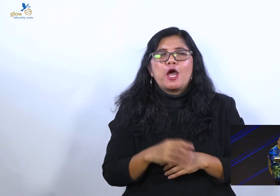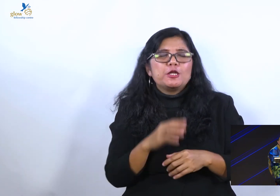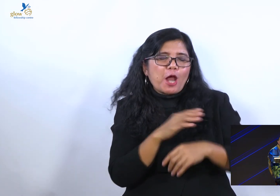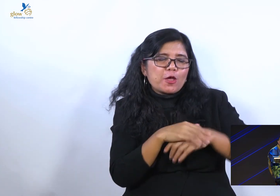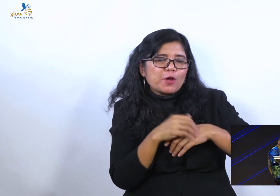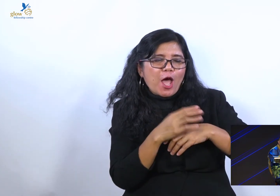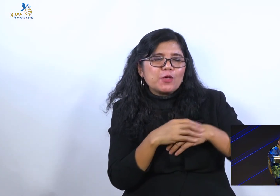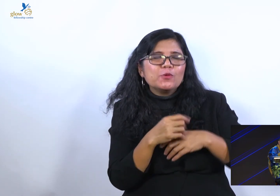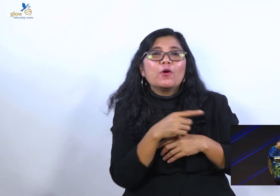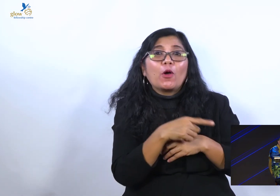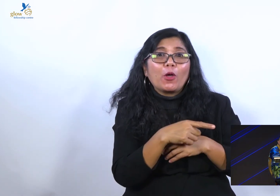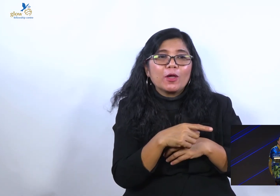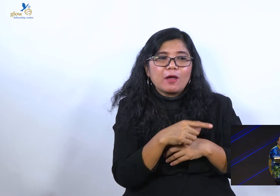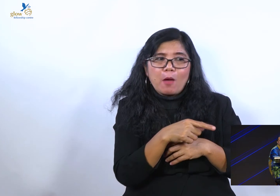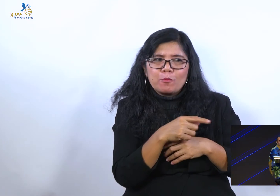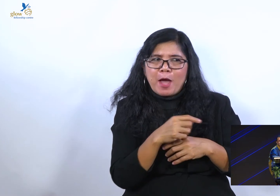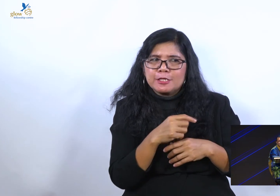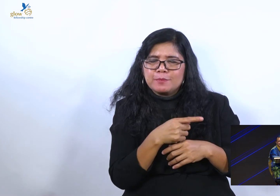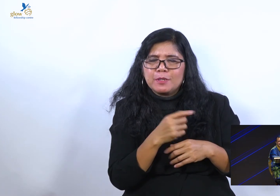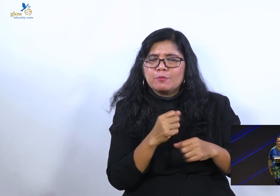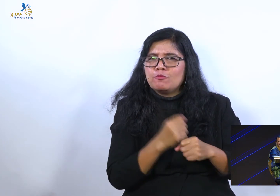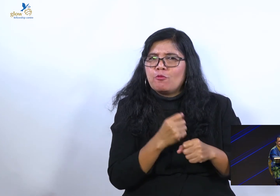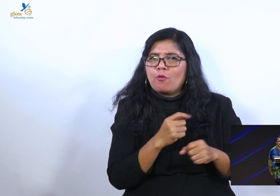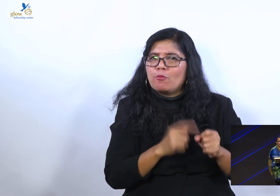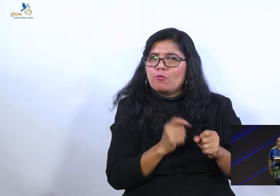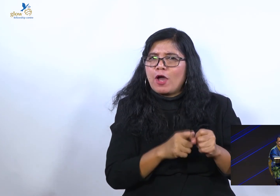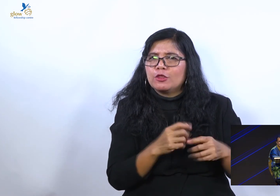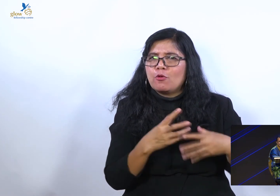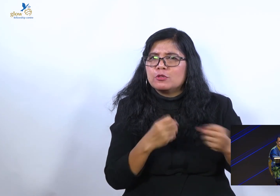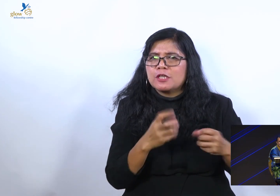Loh justru kalau kita mengabarkan injil. Kita makin takut berbuat dosa.